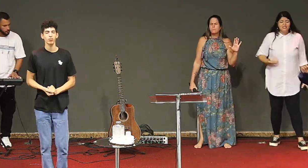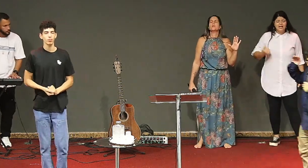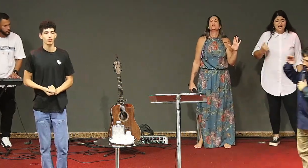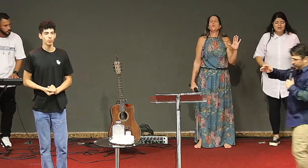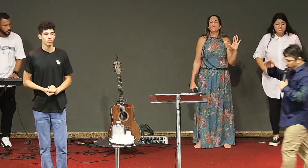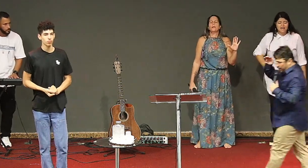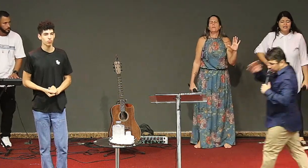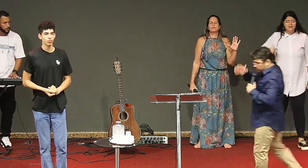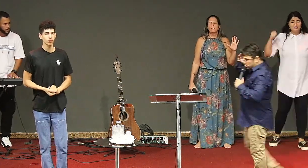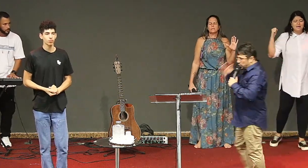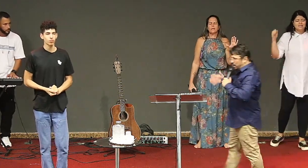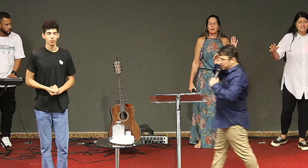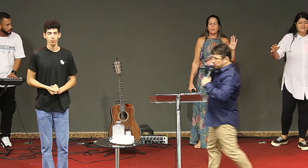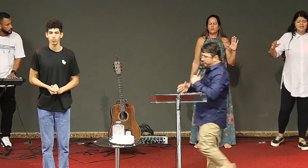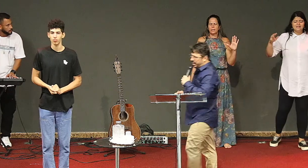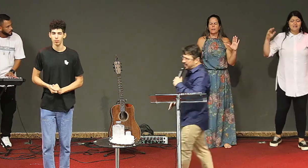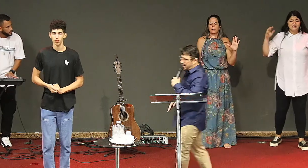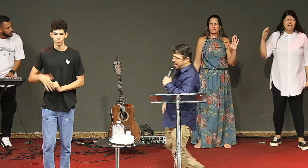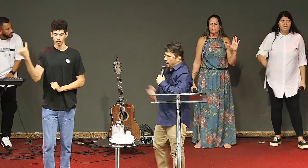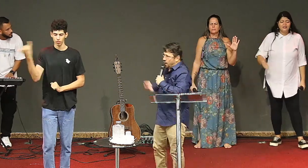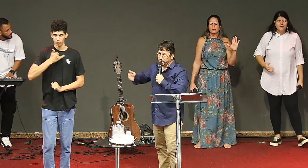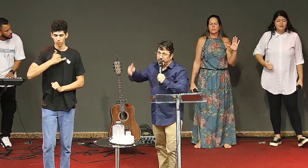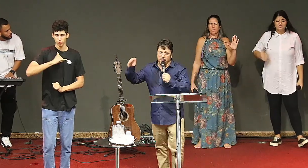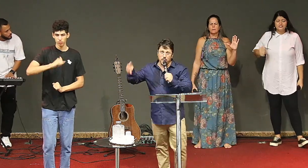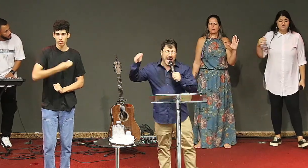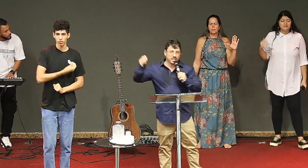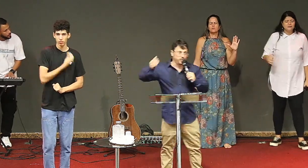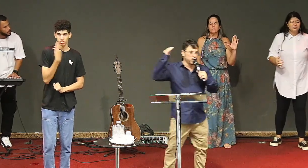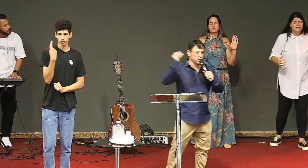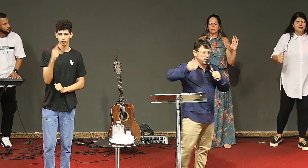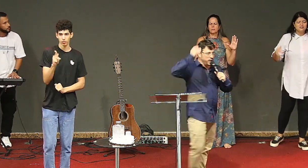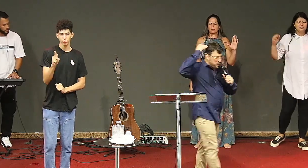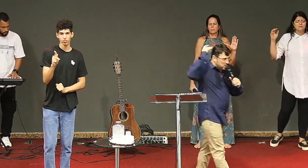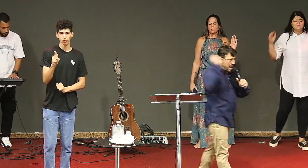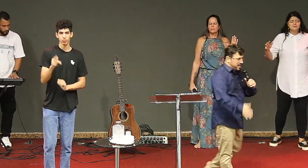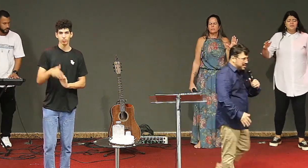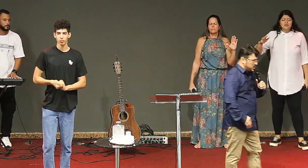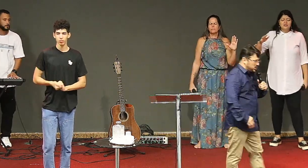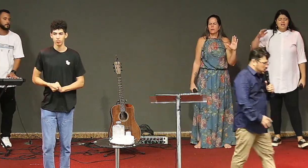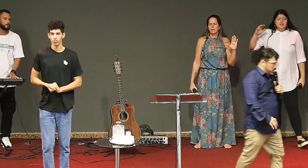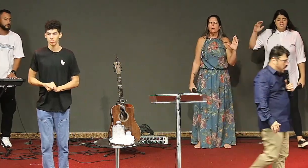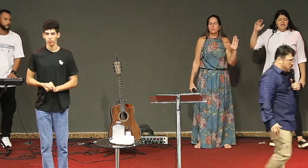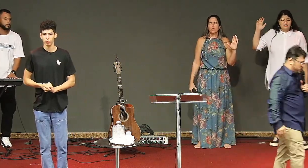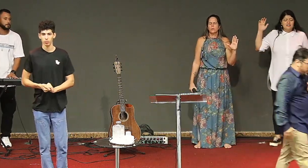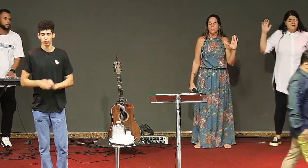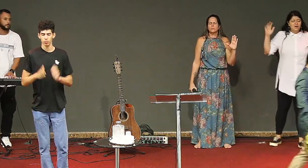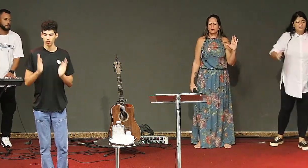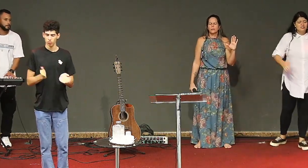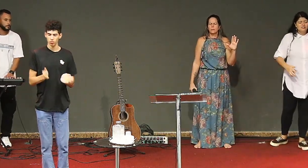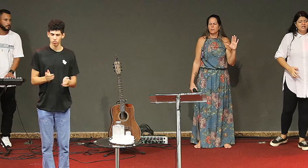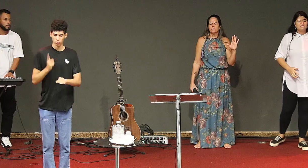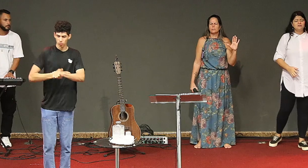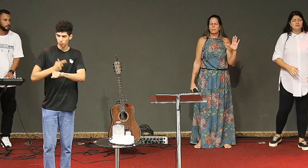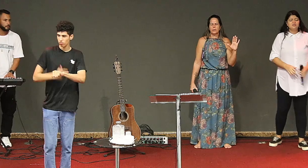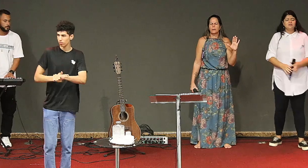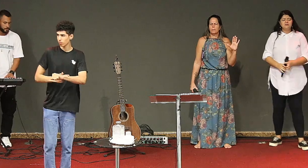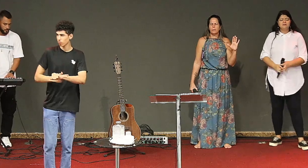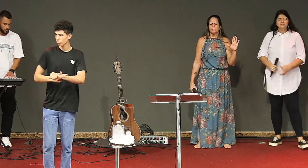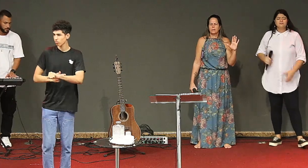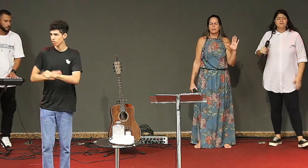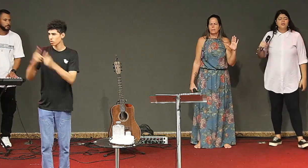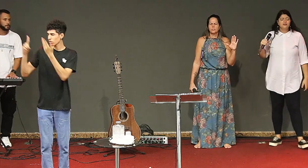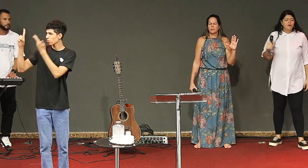eu profetizo sobre a sua vida o tempo mais frutífero na presença de Deus a sua melhor